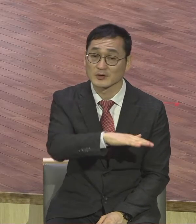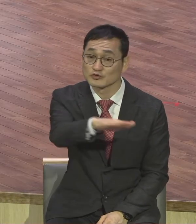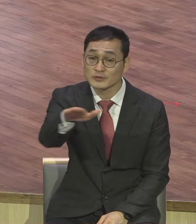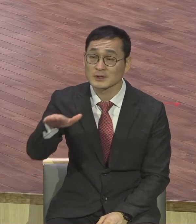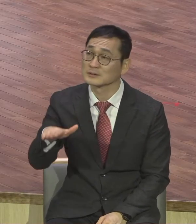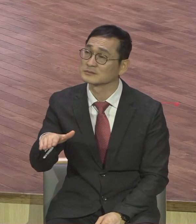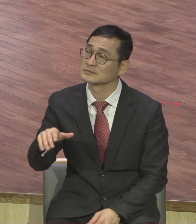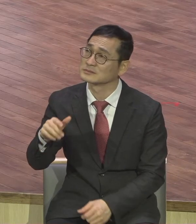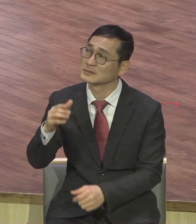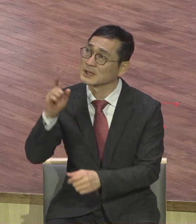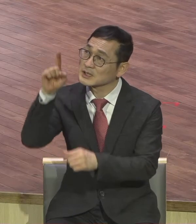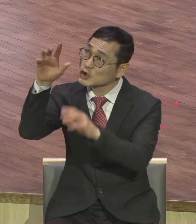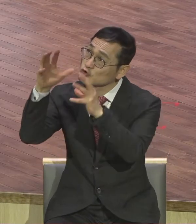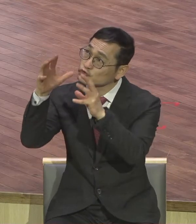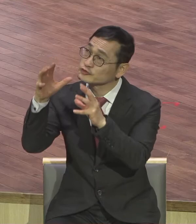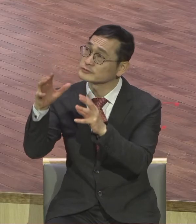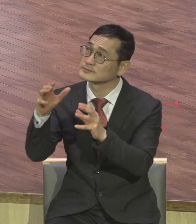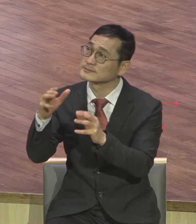이거를 여러분이